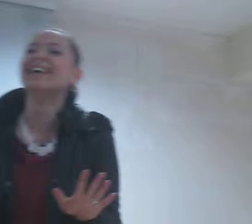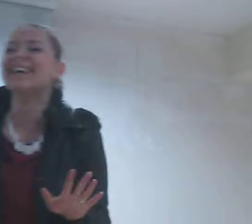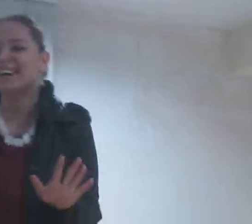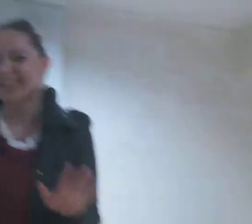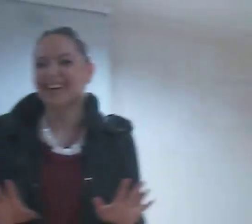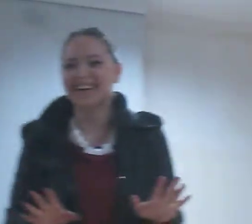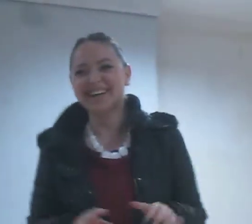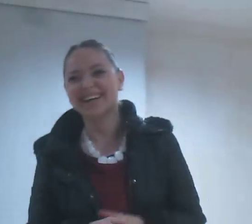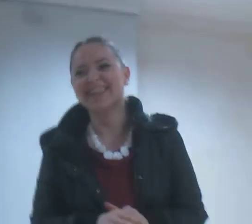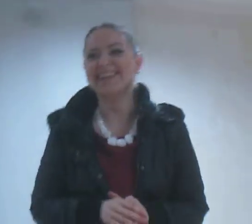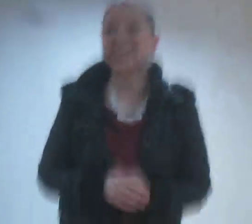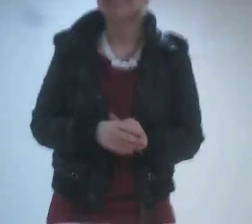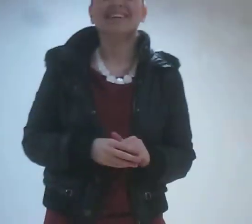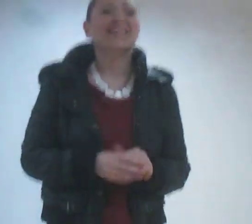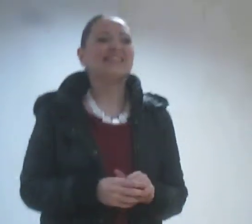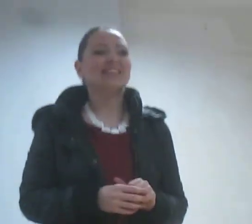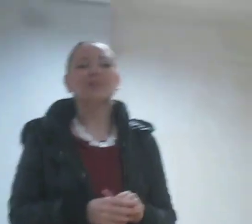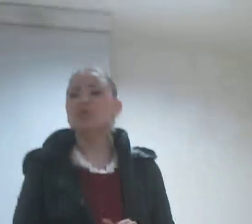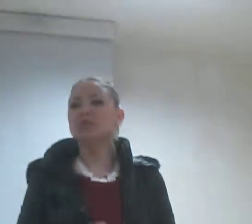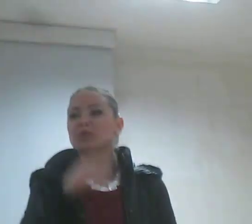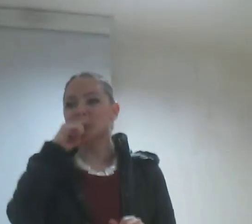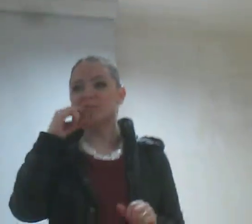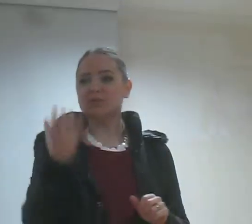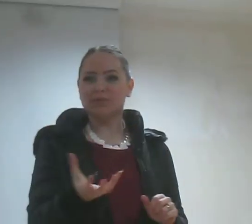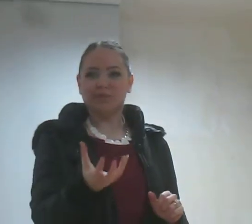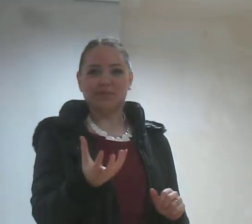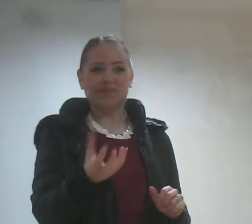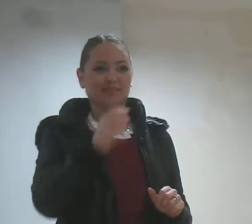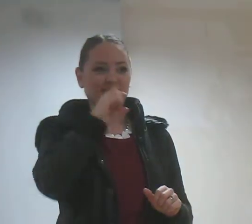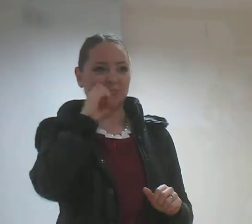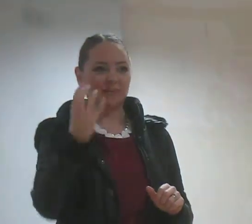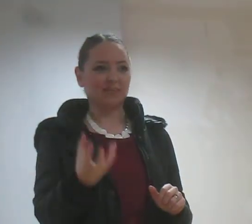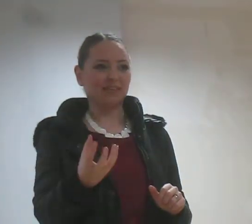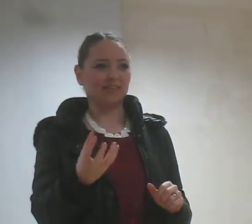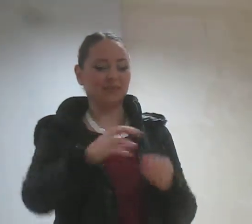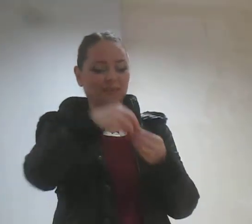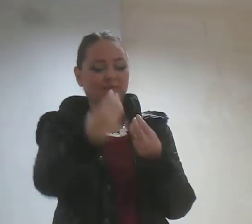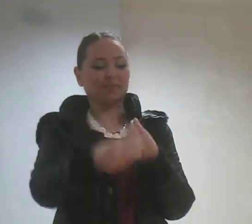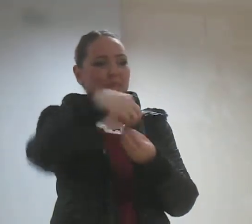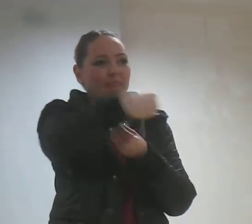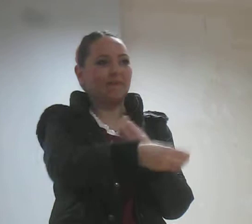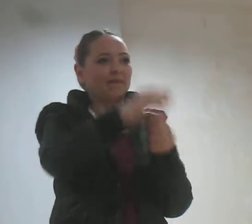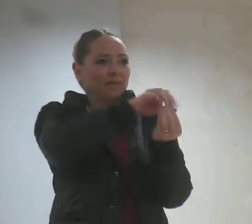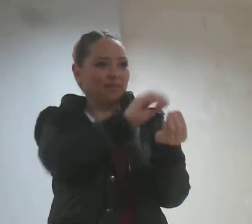Koy koy diye bağırıyor oradan birisi.